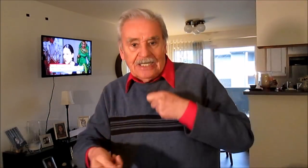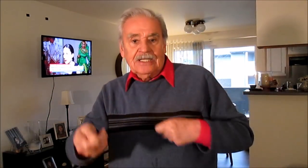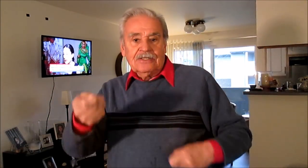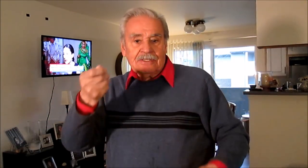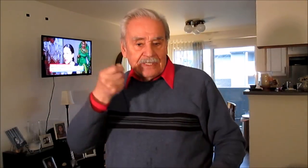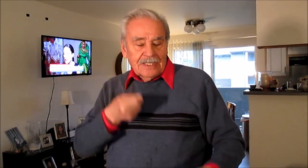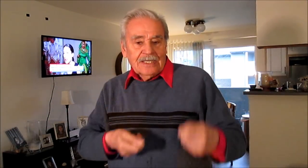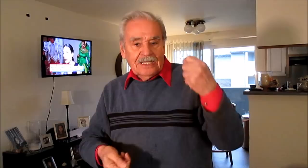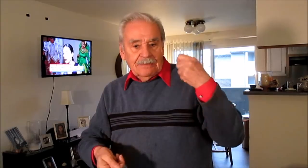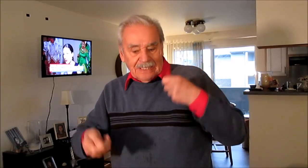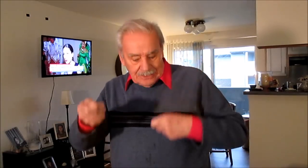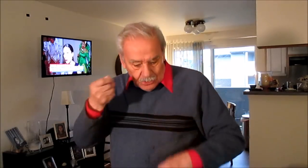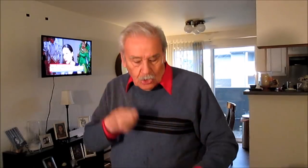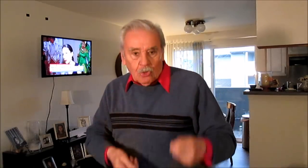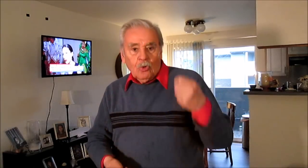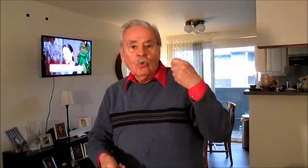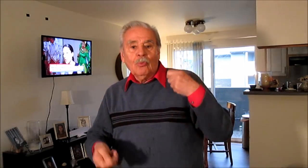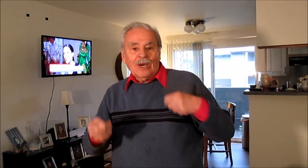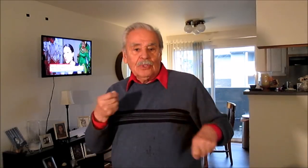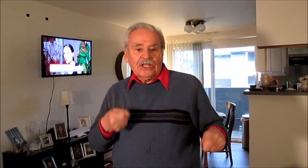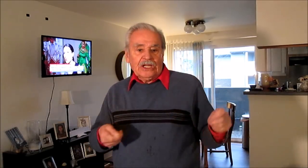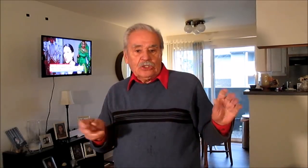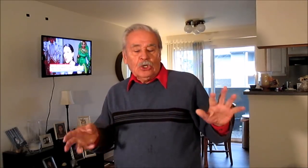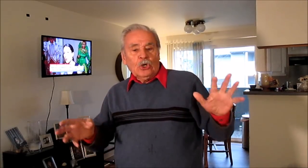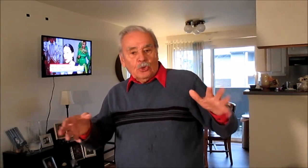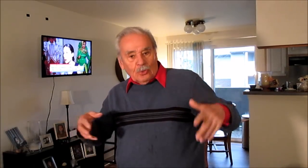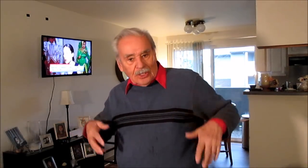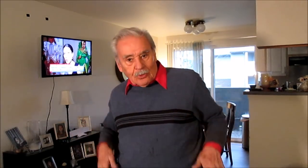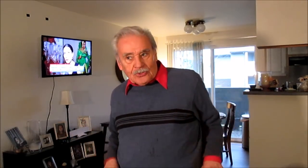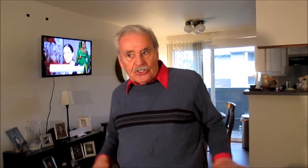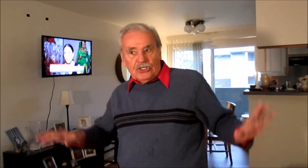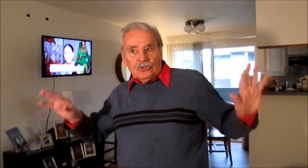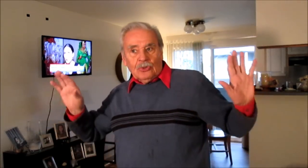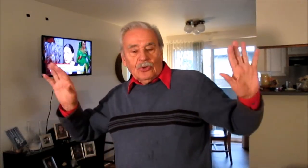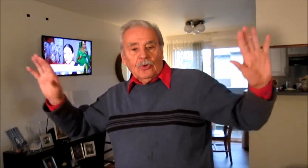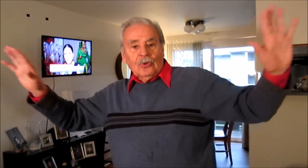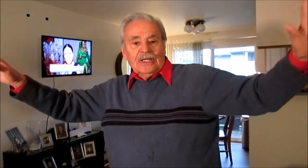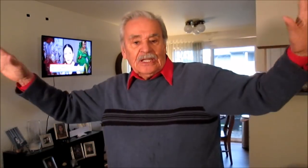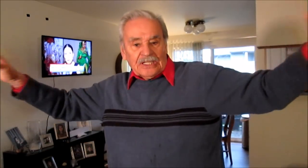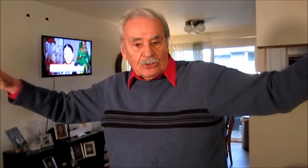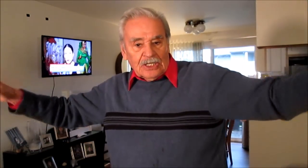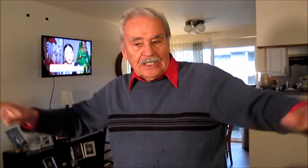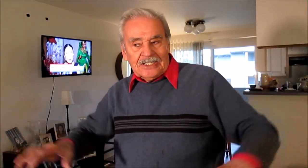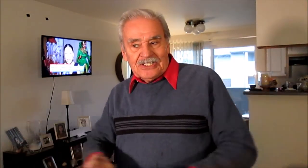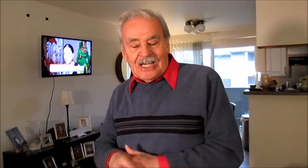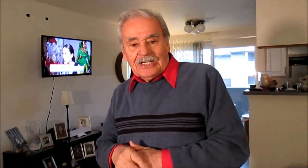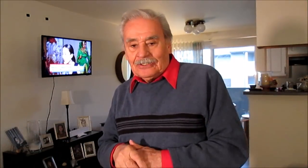metió bajo el escritorio, o en el bolsillo, o en el terreno en el desierto,